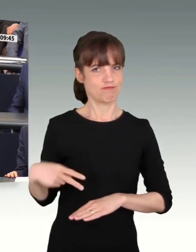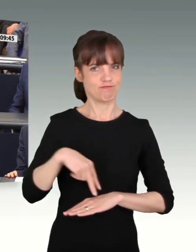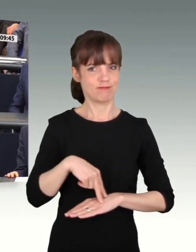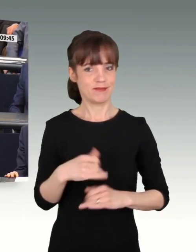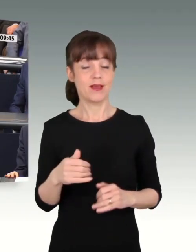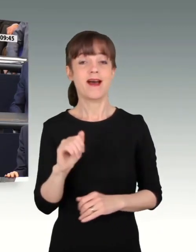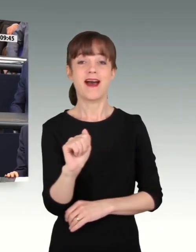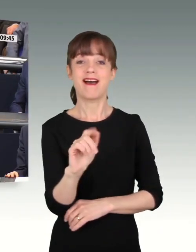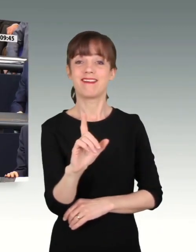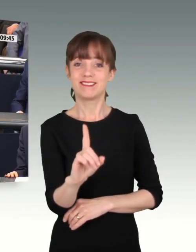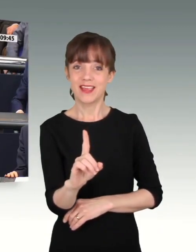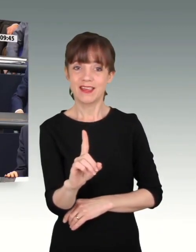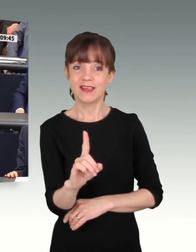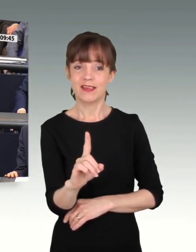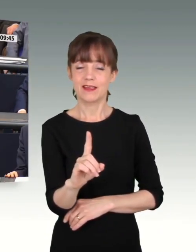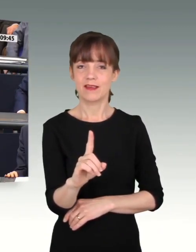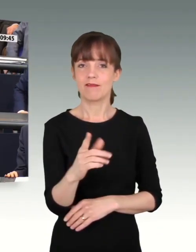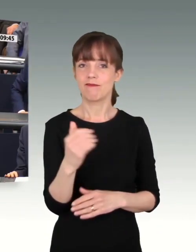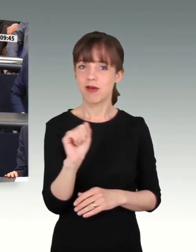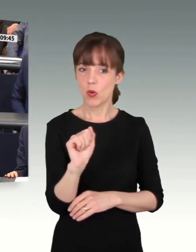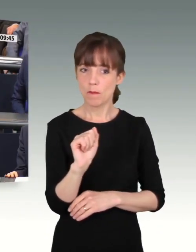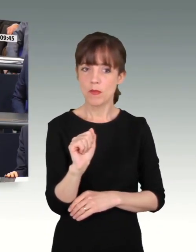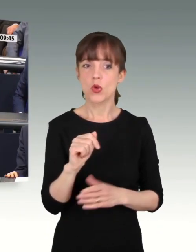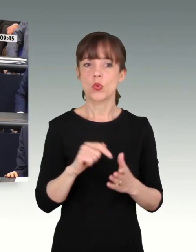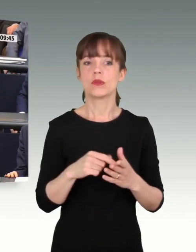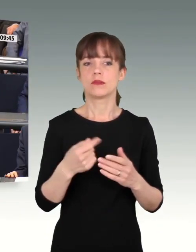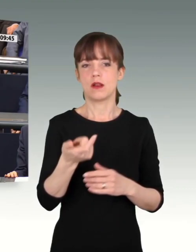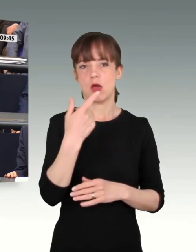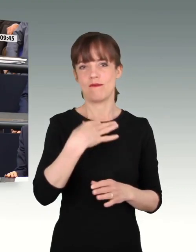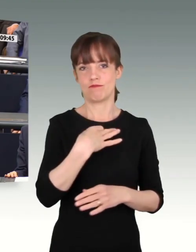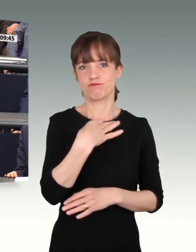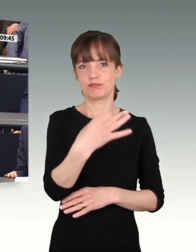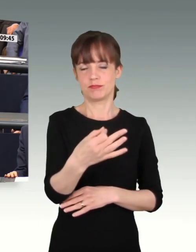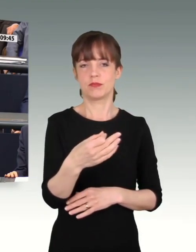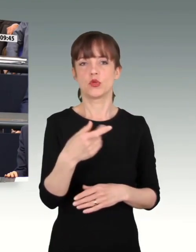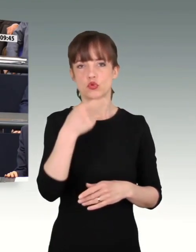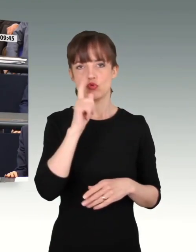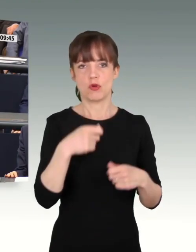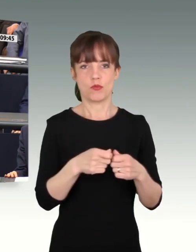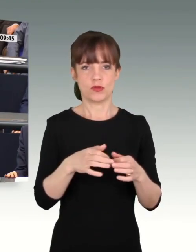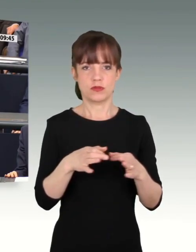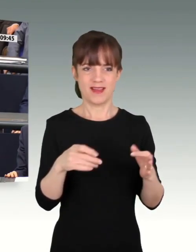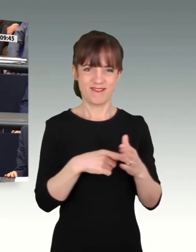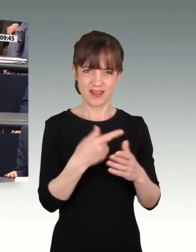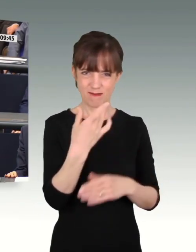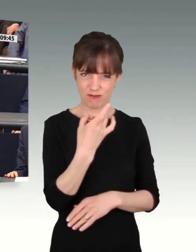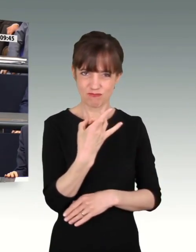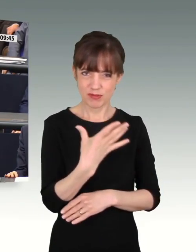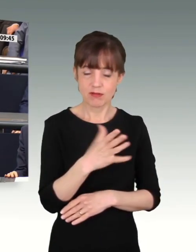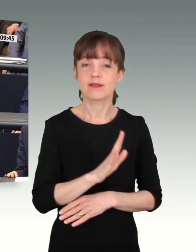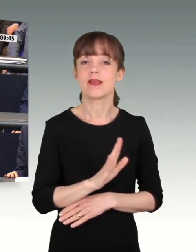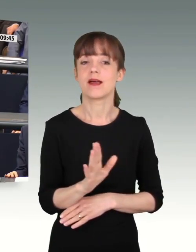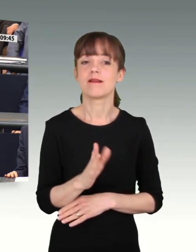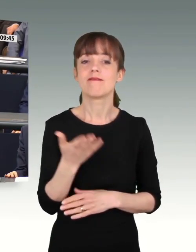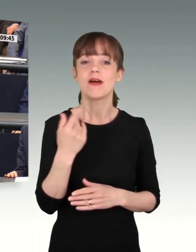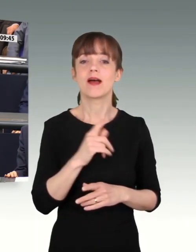AD steht natürlich deswegen hinter meinem Dienstgrad, weil ich in den Deutschen Bundestag gewählt wurde und nicht, weil ich aus der Truppe entlassen wurde. Es gab nie